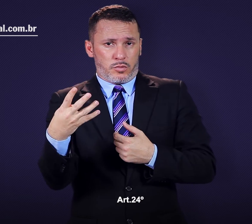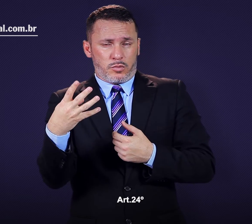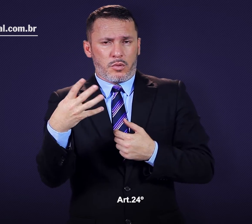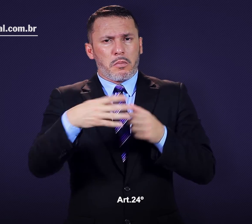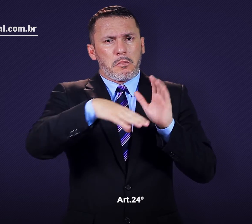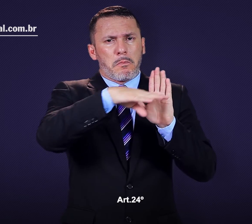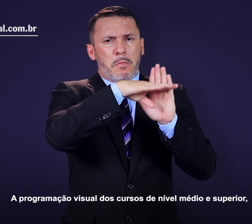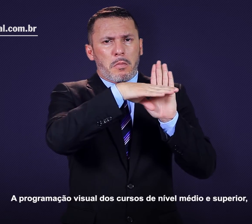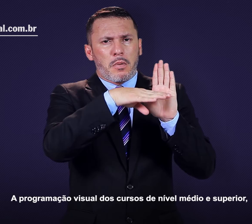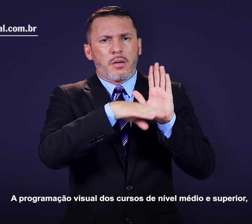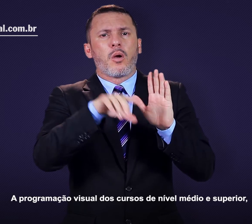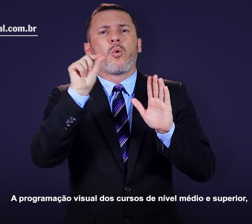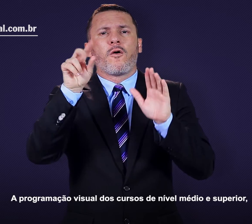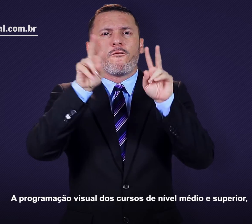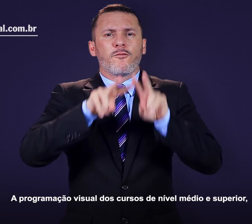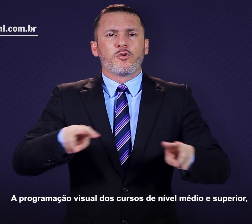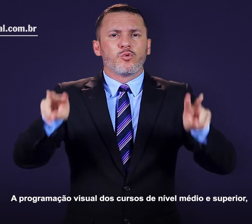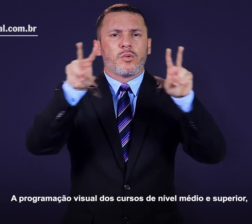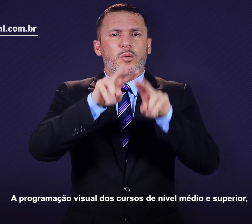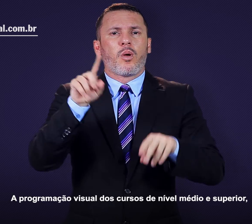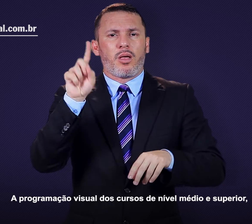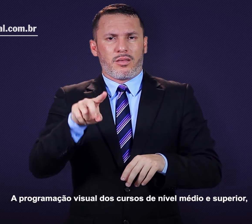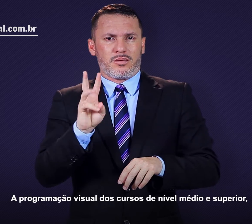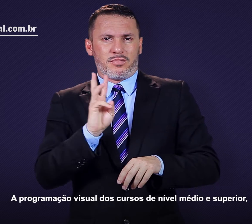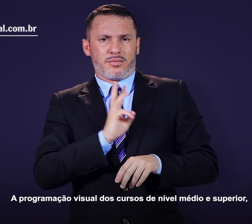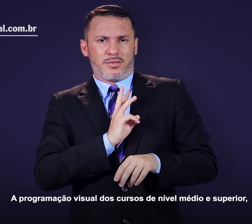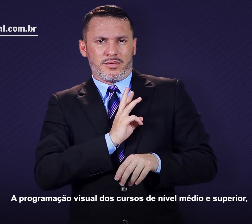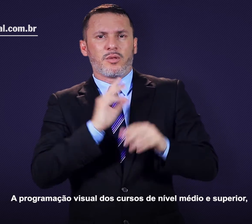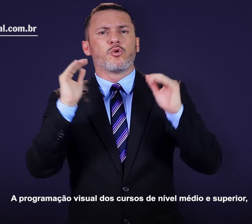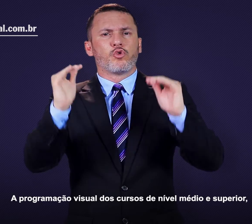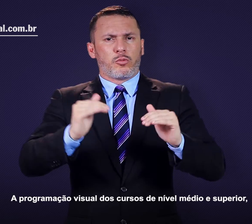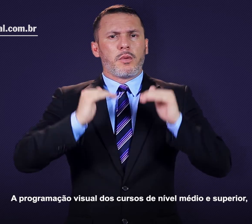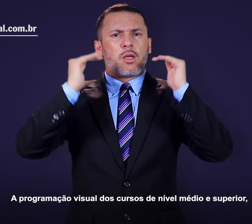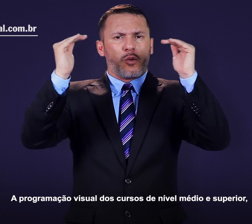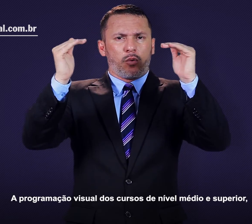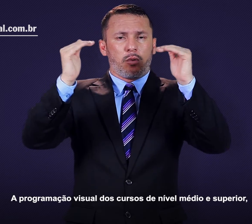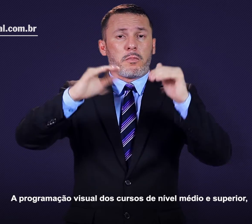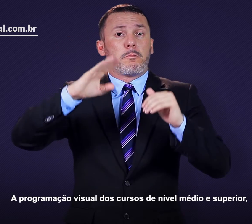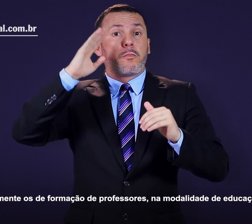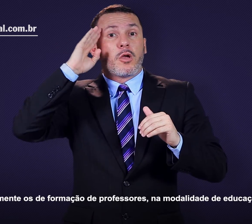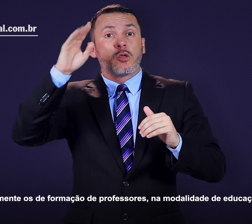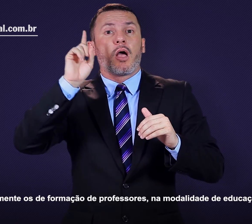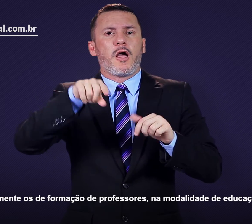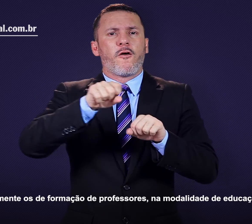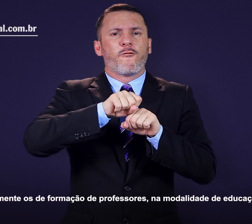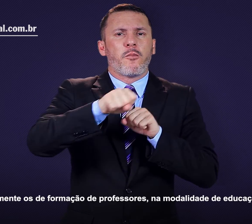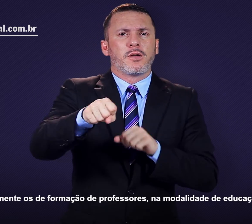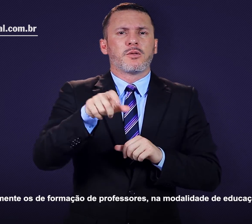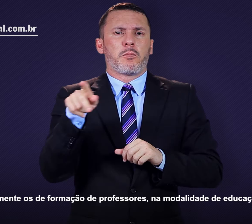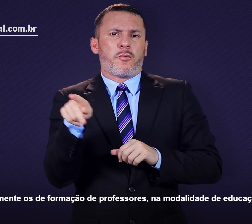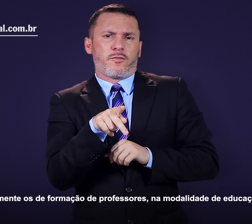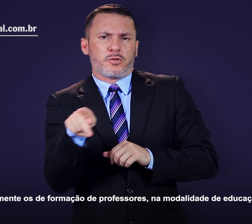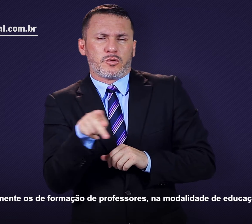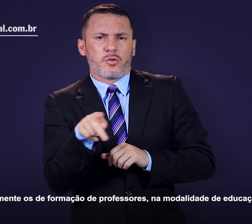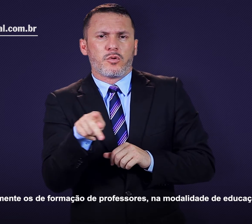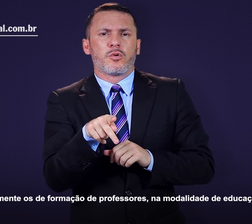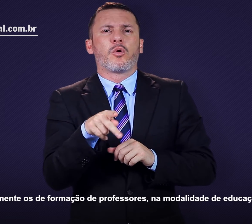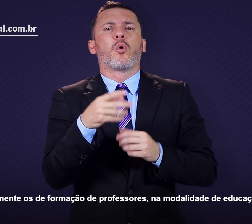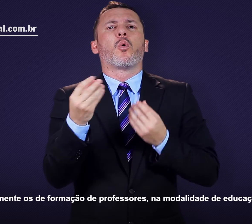24. A programação visual dos cursos de nível médio e superior, preferencialmente os de formação de professores,